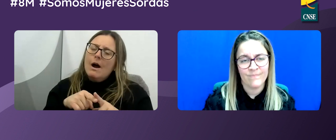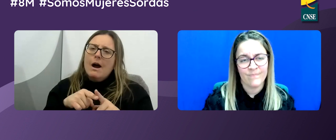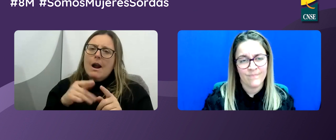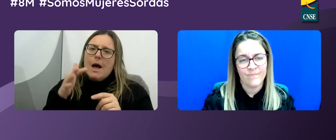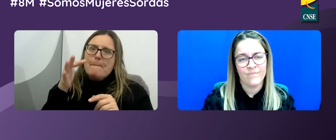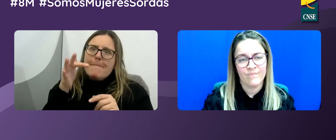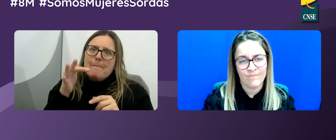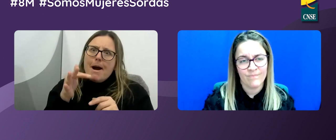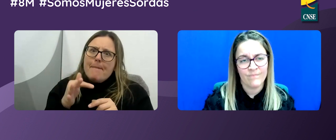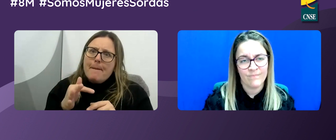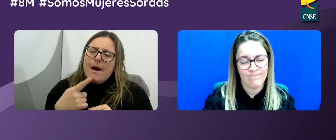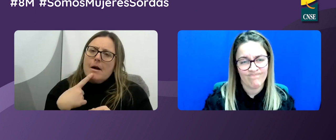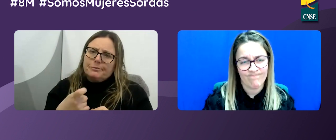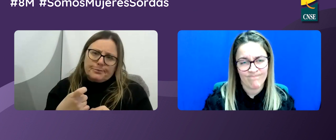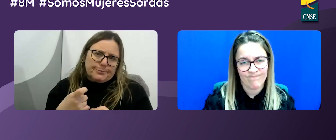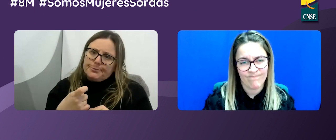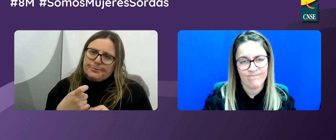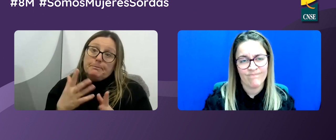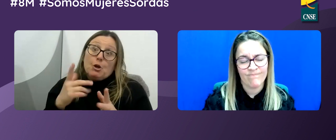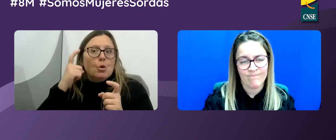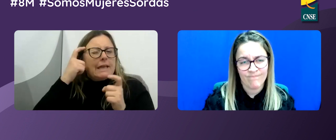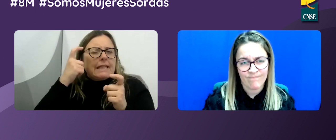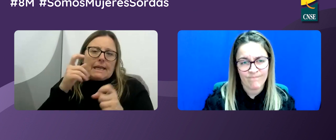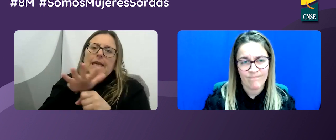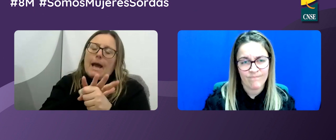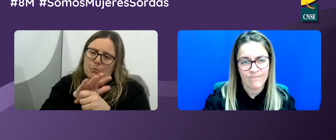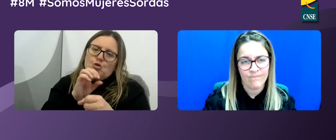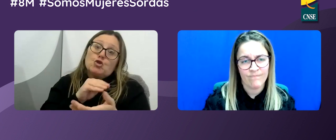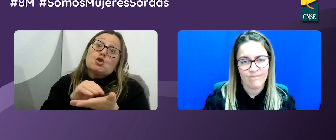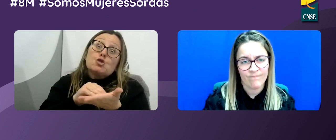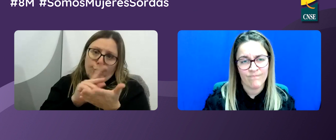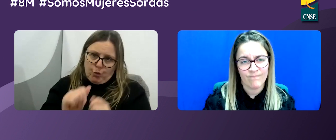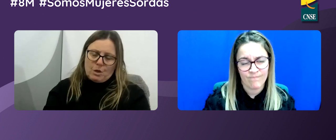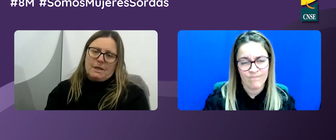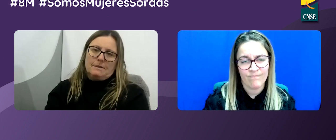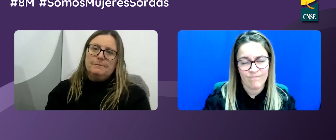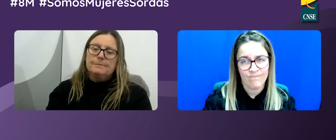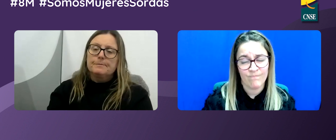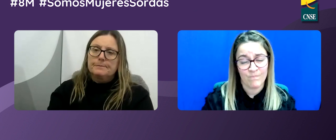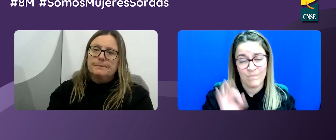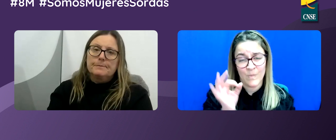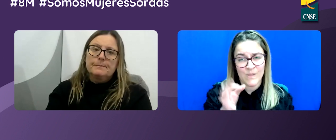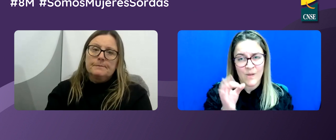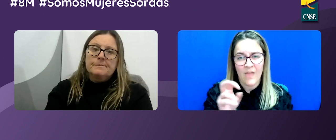u otras cosas que se suman. Es difícil, pero intentamos solucionarlo.